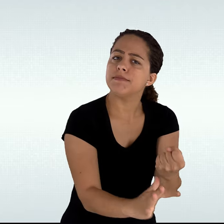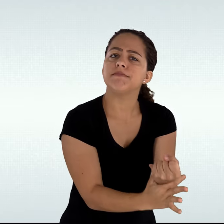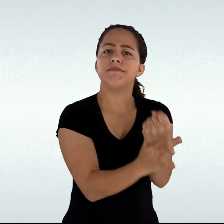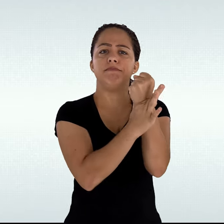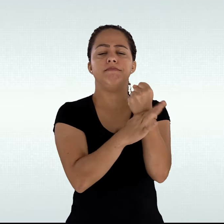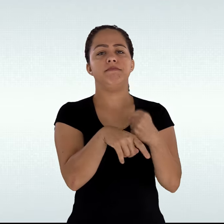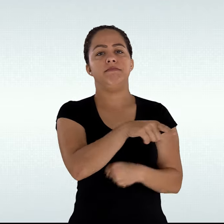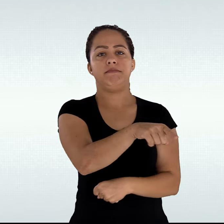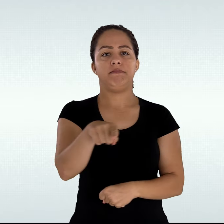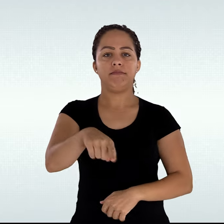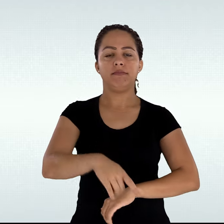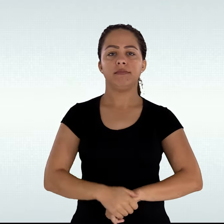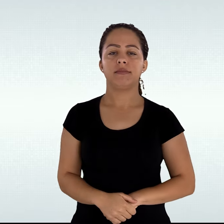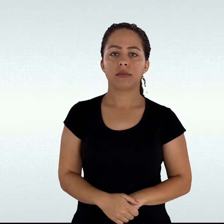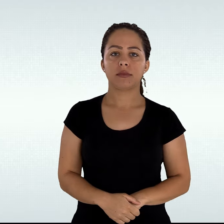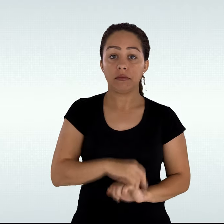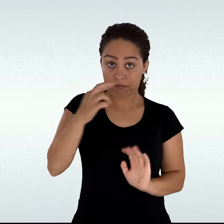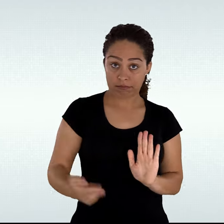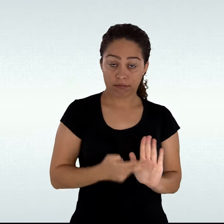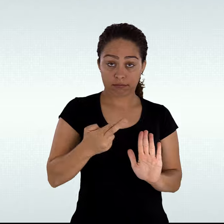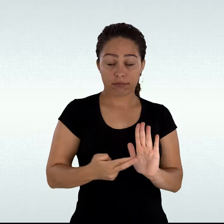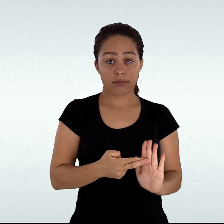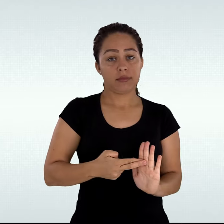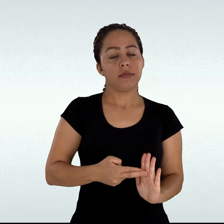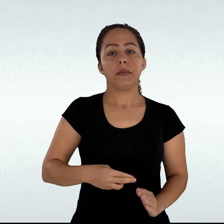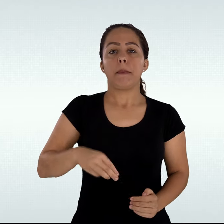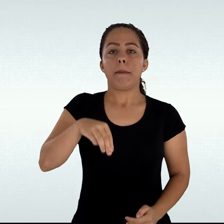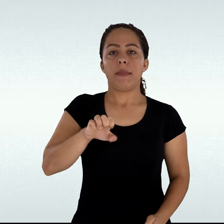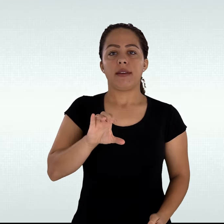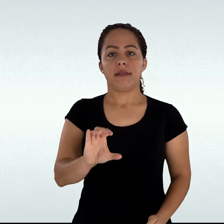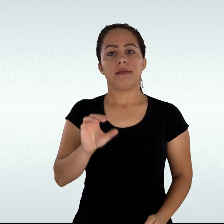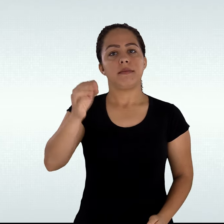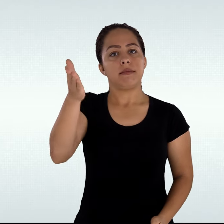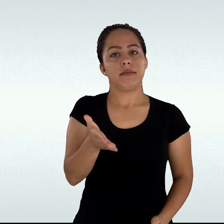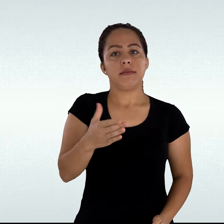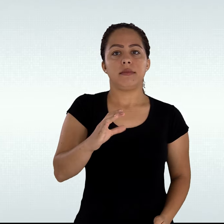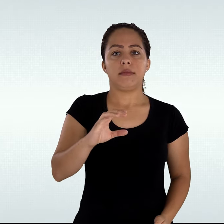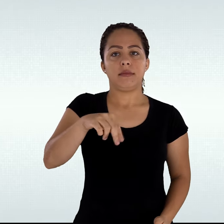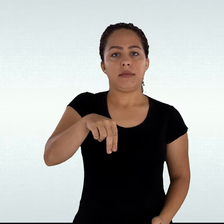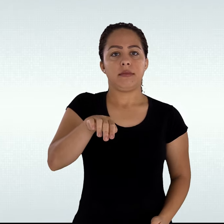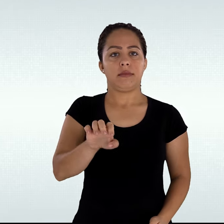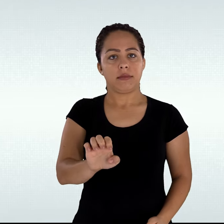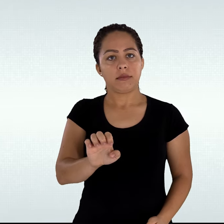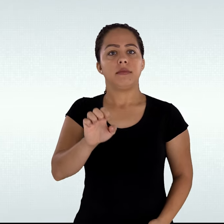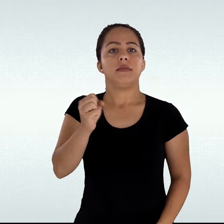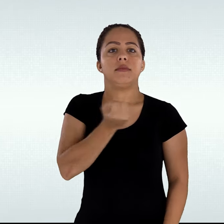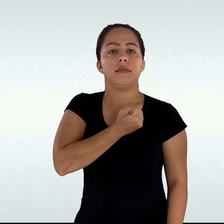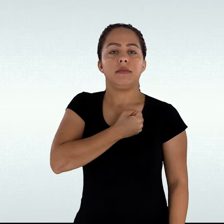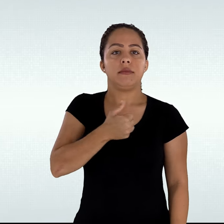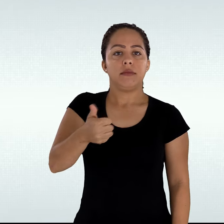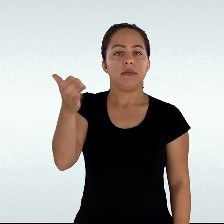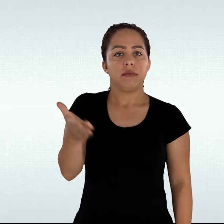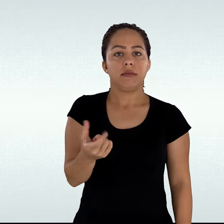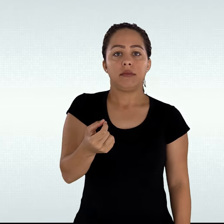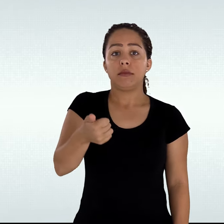crueldade e opressão. Resolução MEC barra CNE nº 1 barra 2018